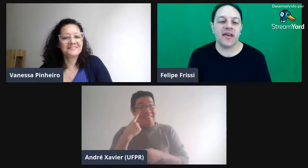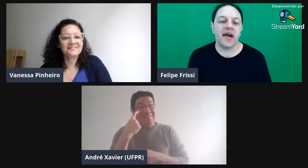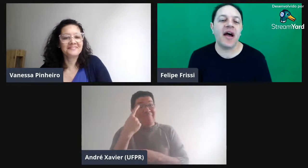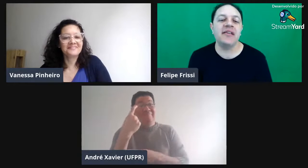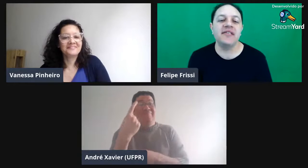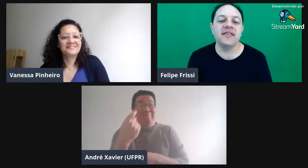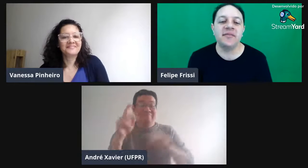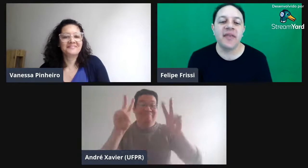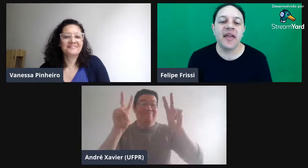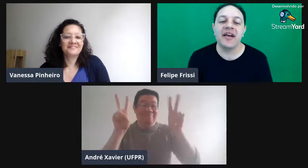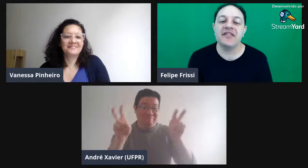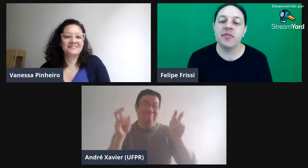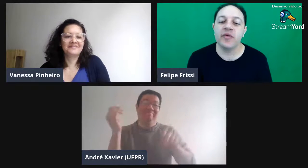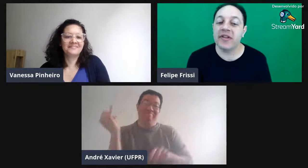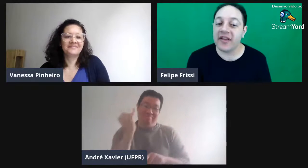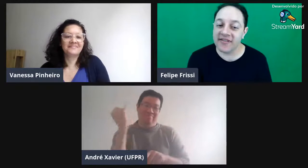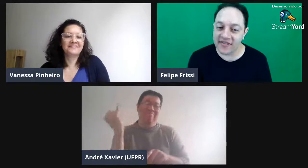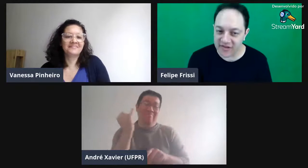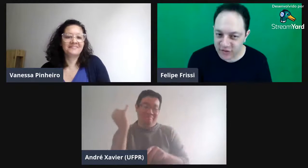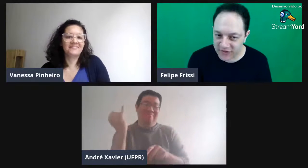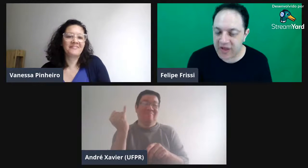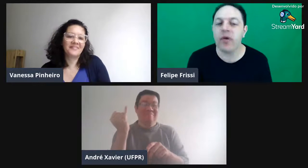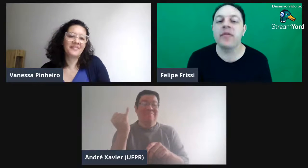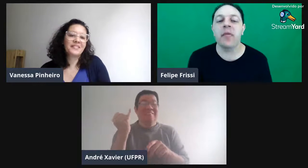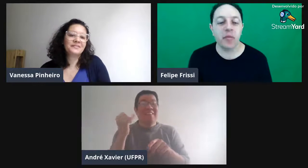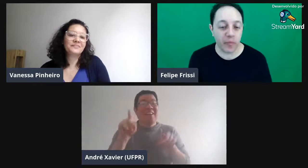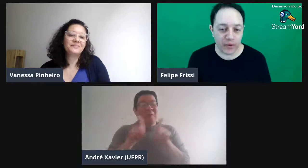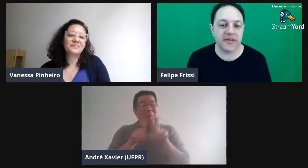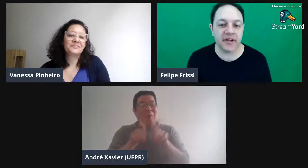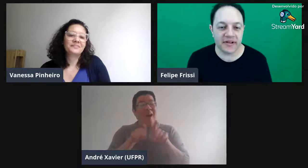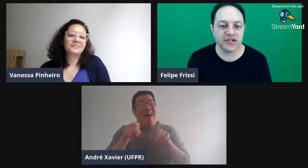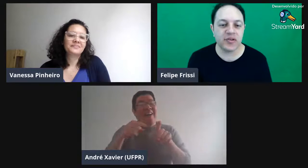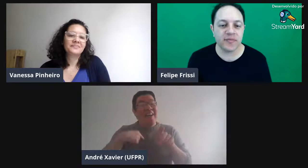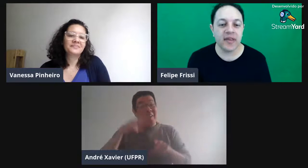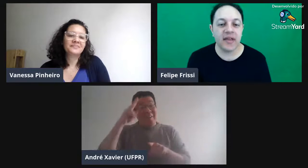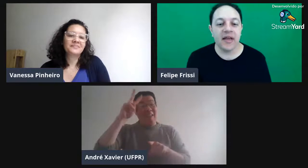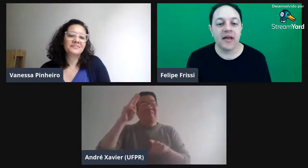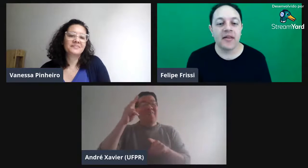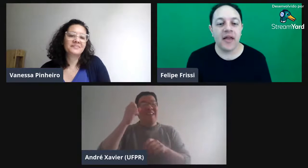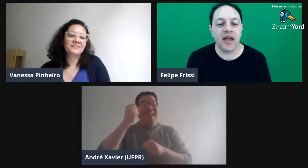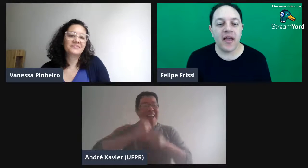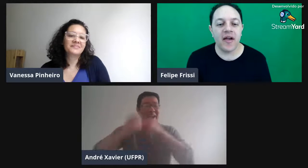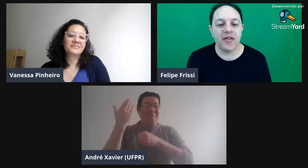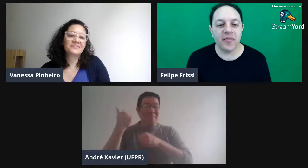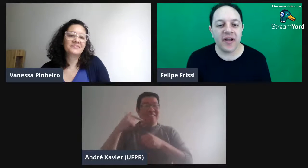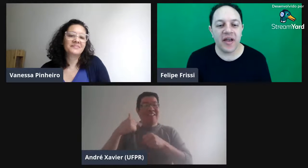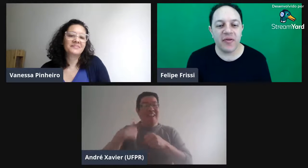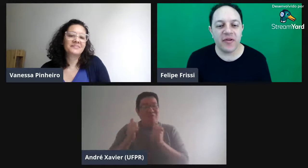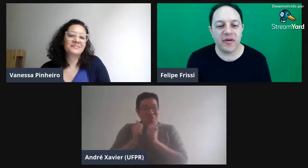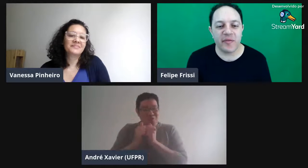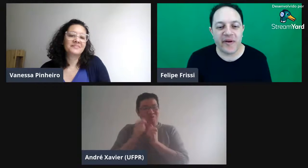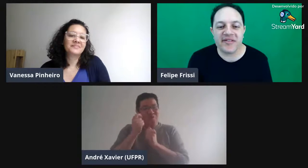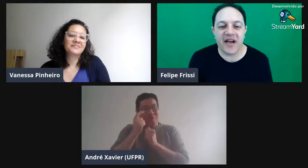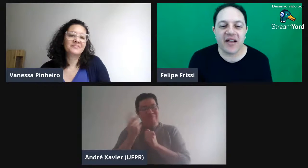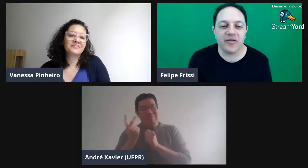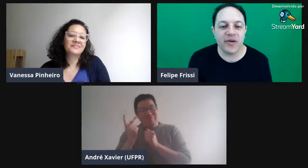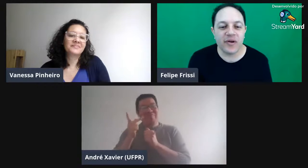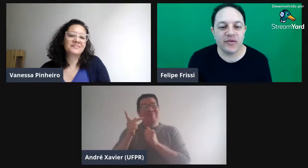análise. Achei muito interessante o tema, é tema importante. Eu também lembro que o ano passado, eu